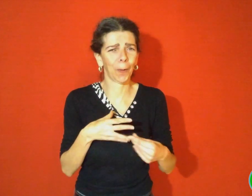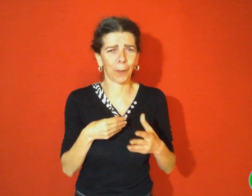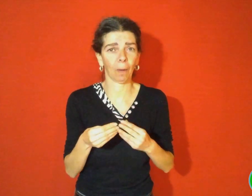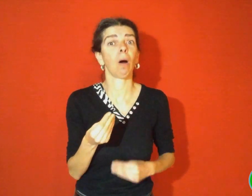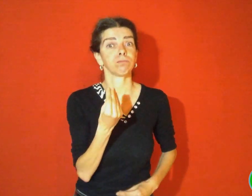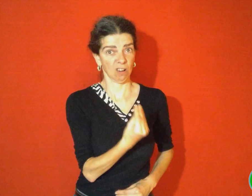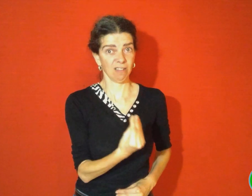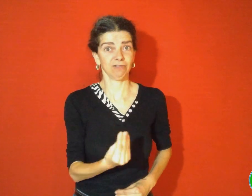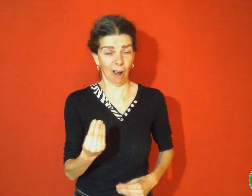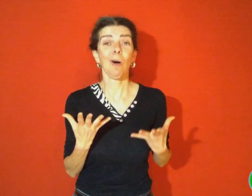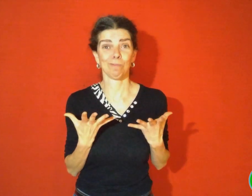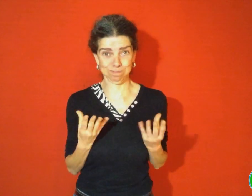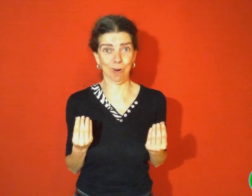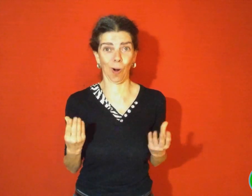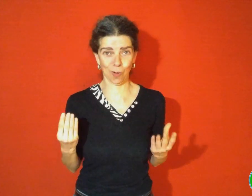agréable et eurent un grand nombre d'enfants